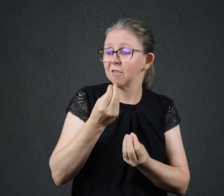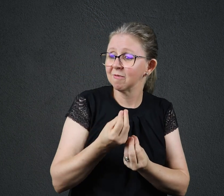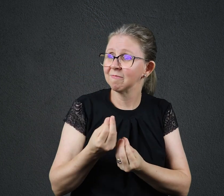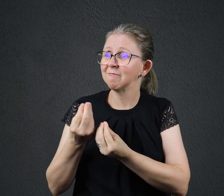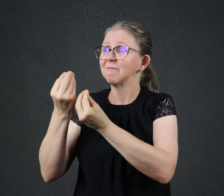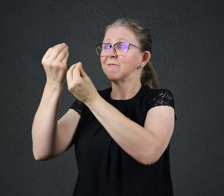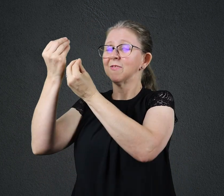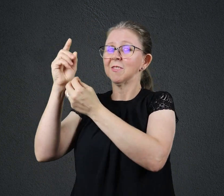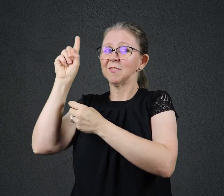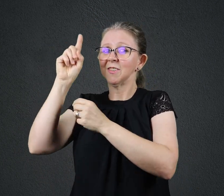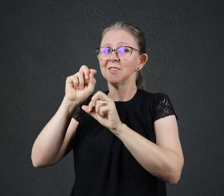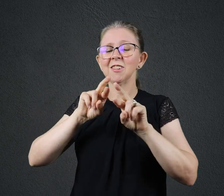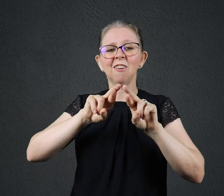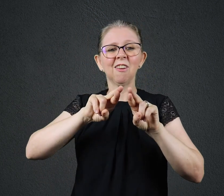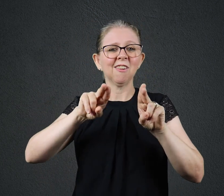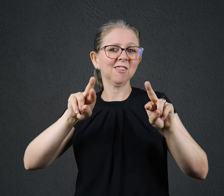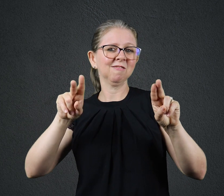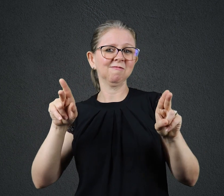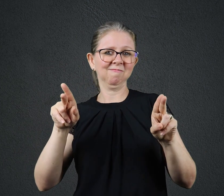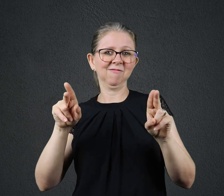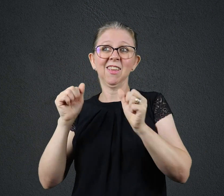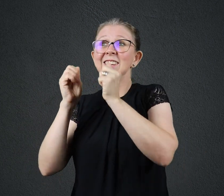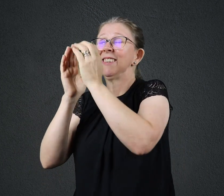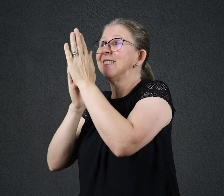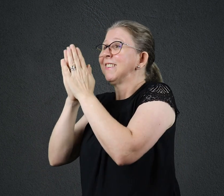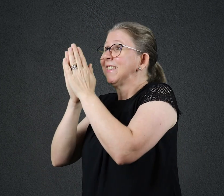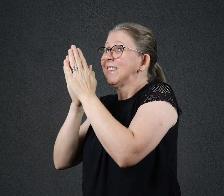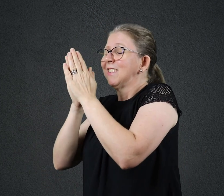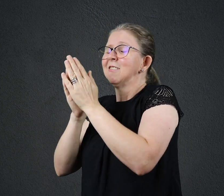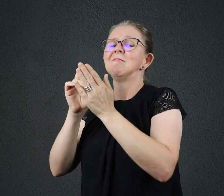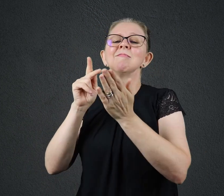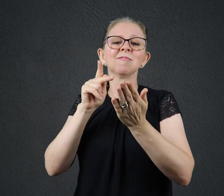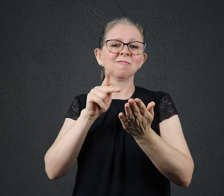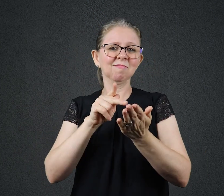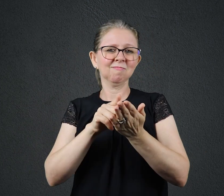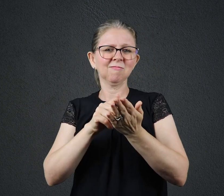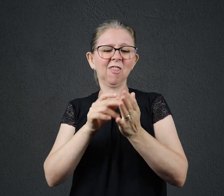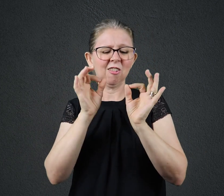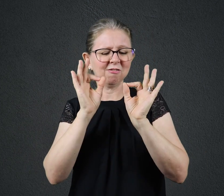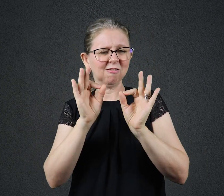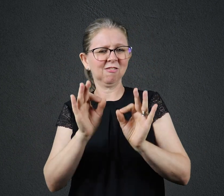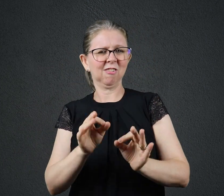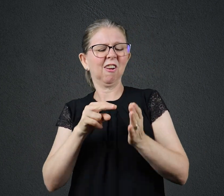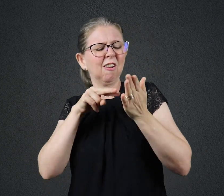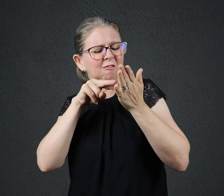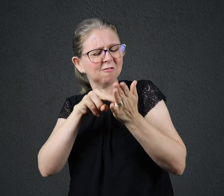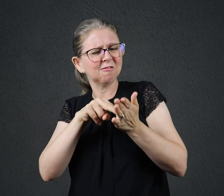EXPECTATIVA IRREAL MAS UMA CERTEZA ALICERÇADA NO PRÓPRIO SENHOR QUE NÃO FALHA E CUJA